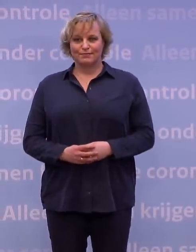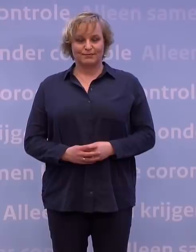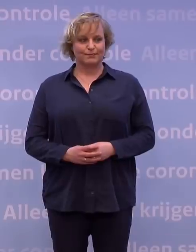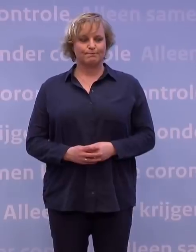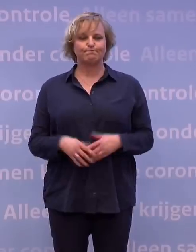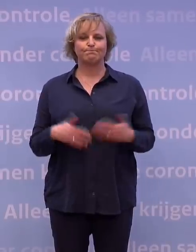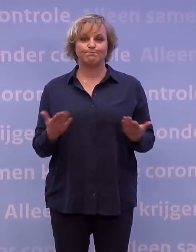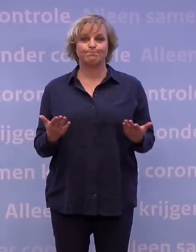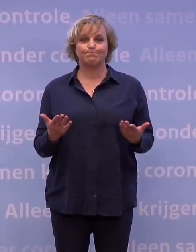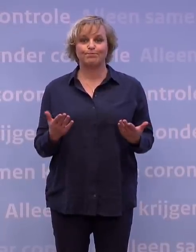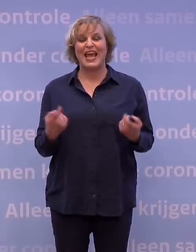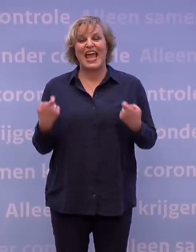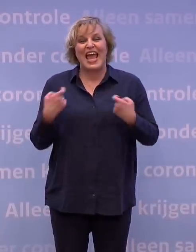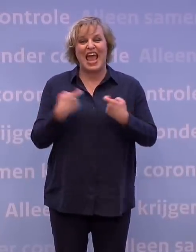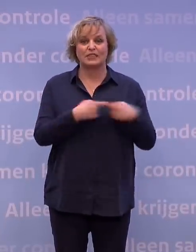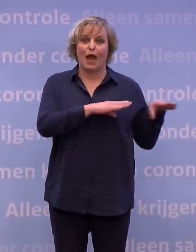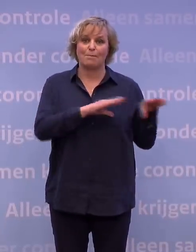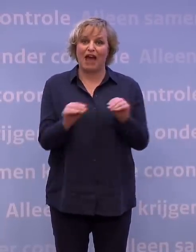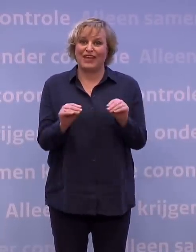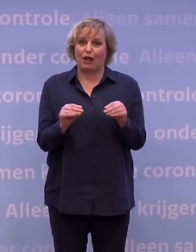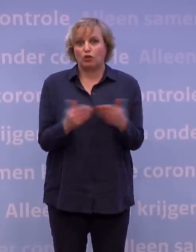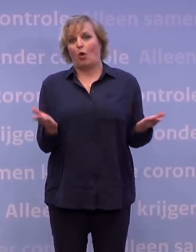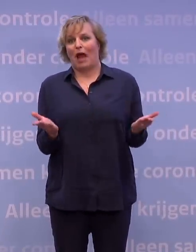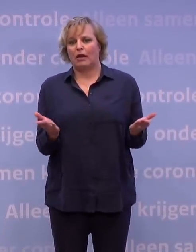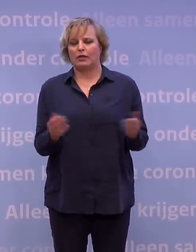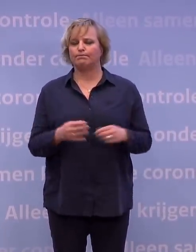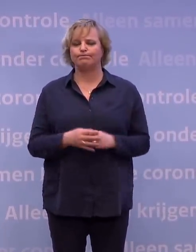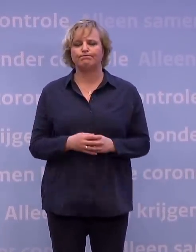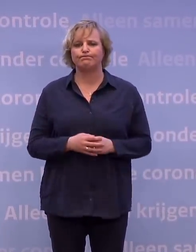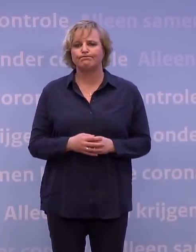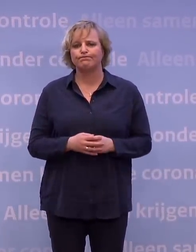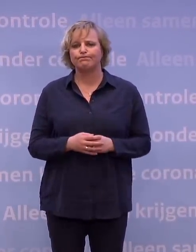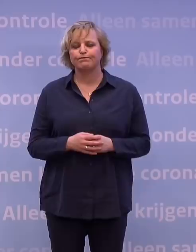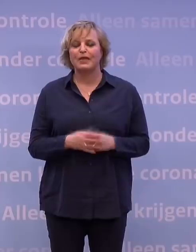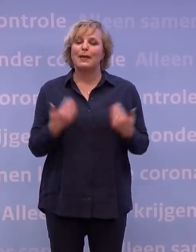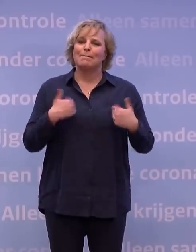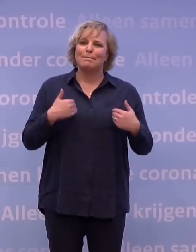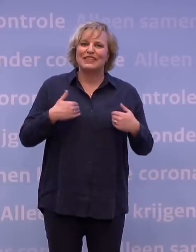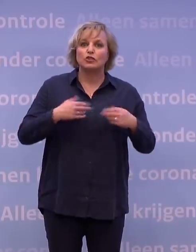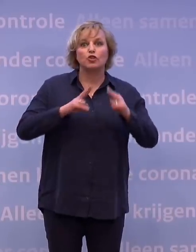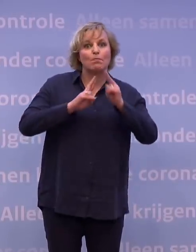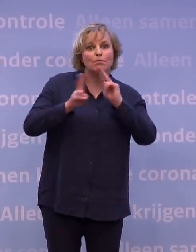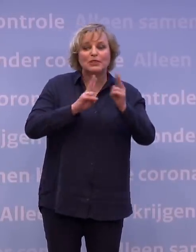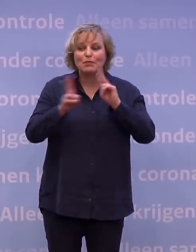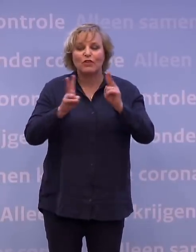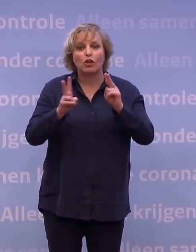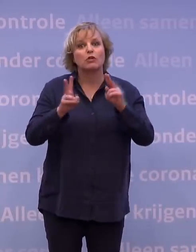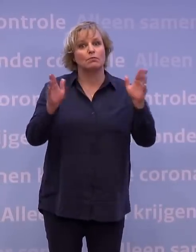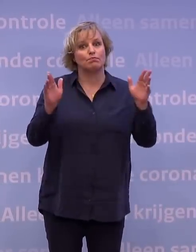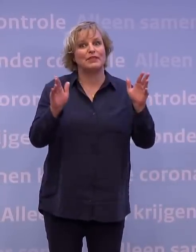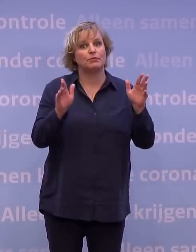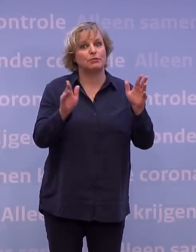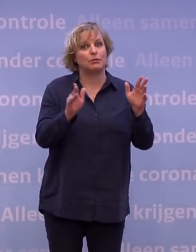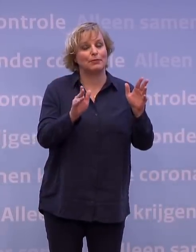Die extra maatregelen nemen we niet voor niets. We zien nu dat het aantal mensen dat besmettelijk is, langzaam maar zeker daalt. Maar